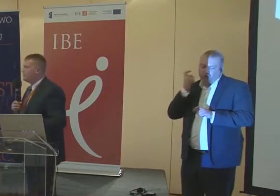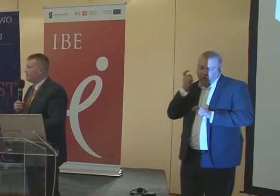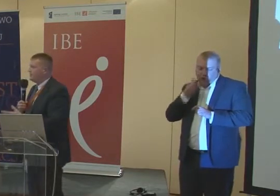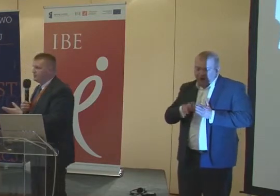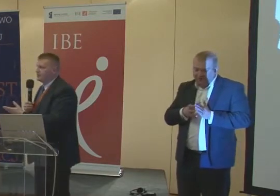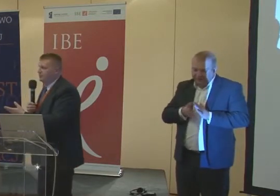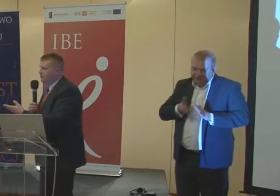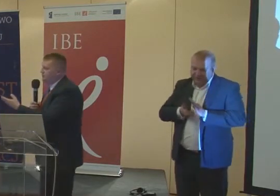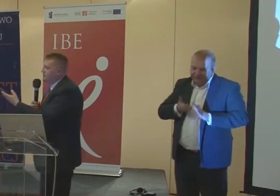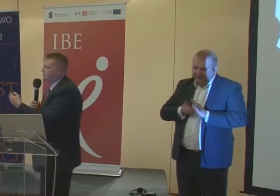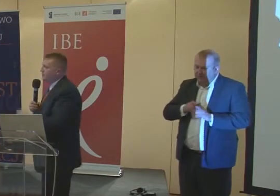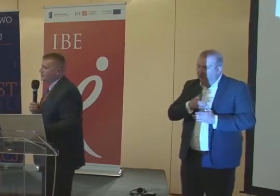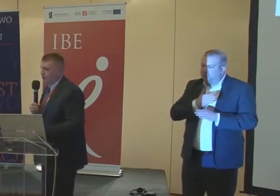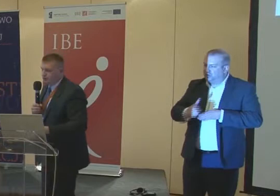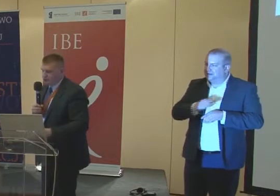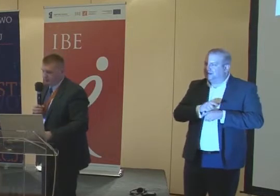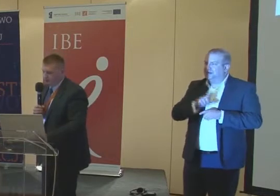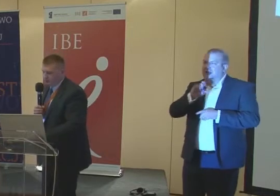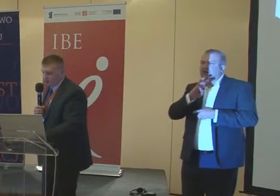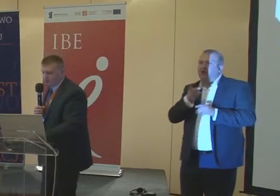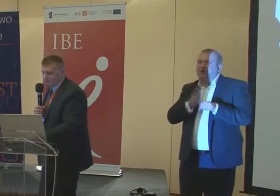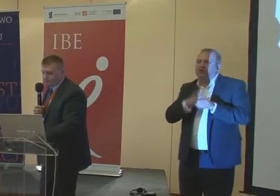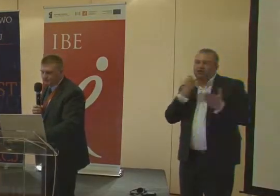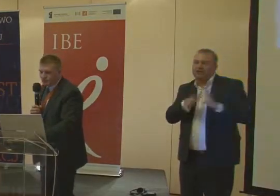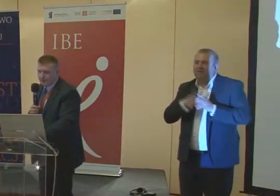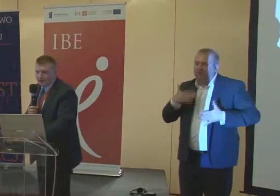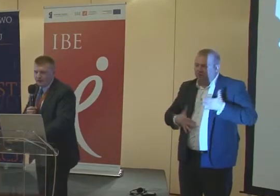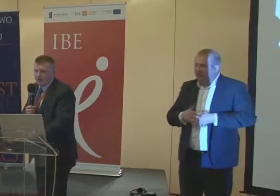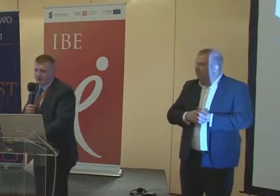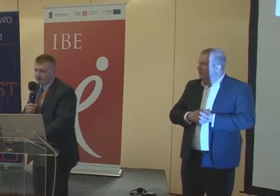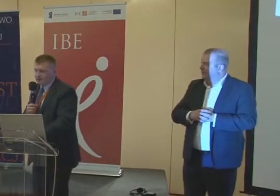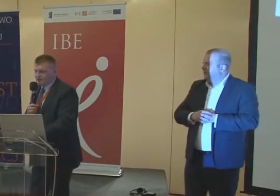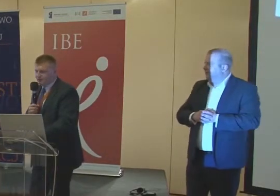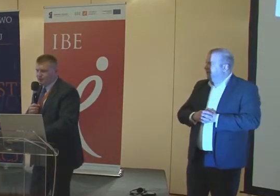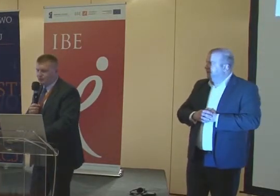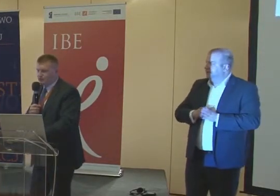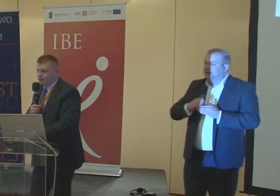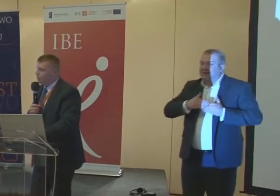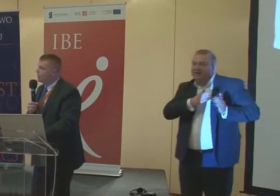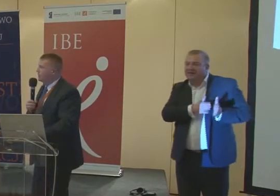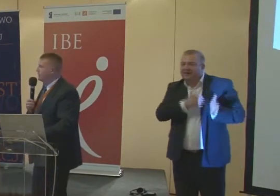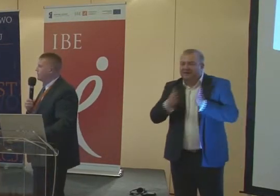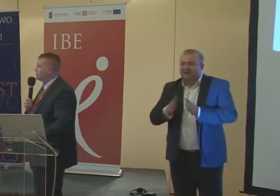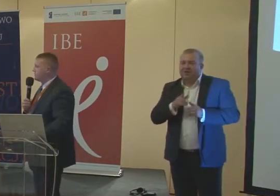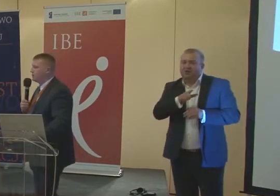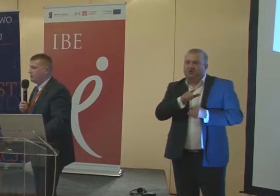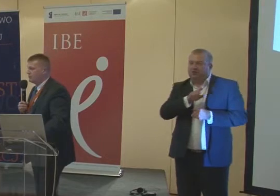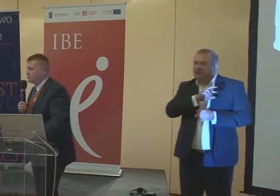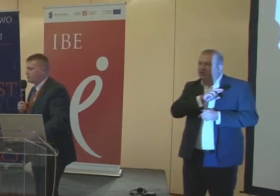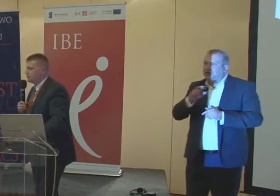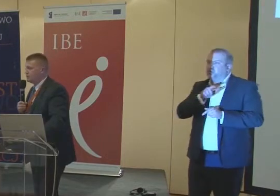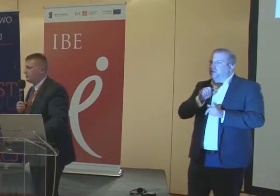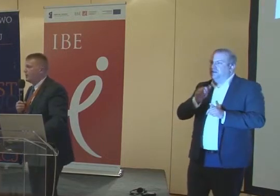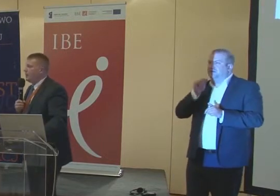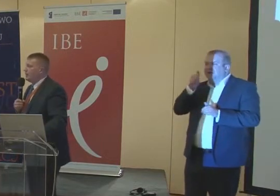poprzez lektora, który czyta w komputerze. Proszę Państwa, następną rzeczą to drukarka brajlowska, z której bardzo